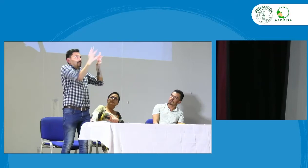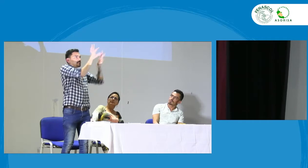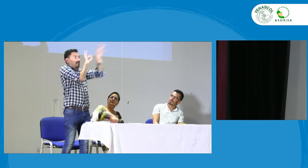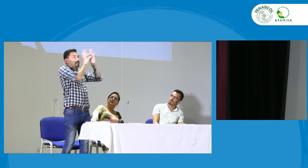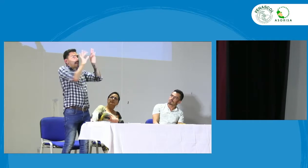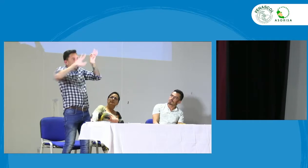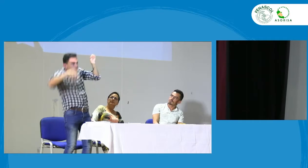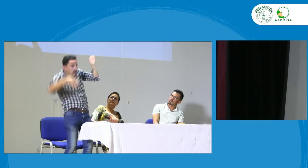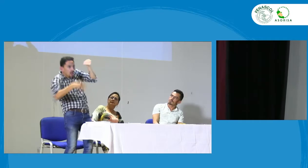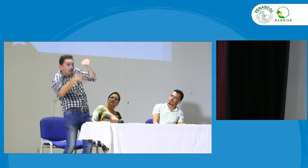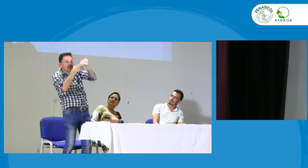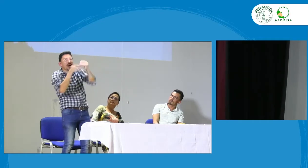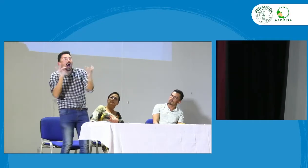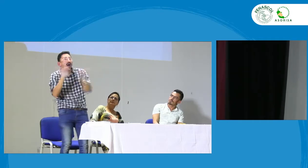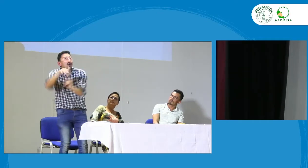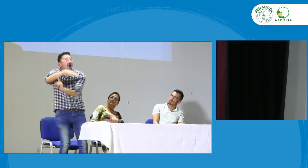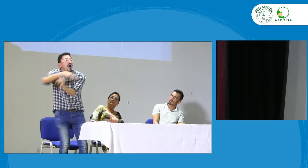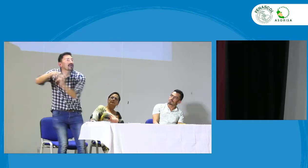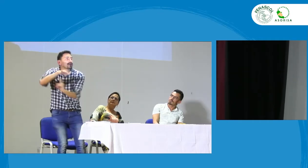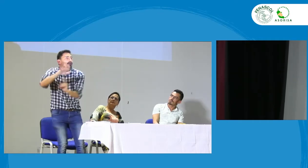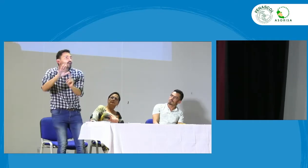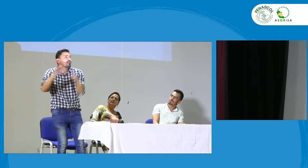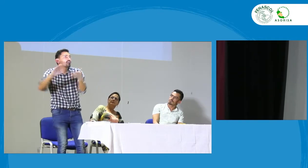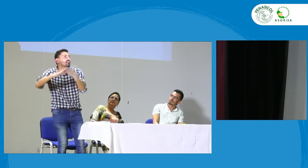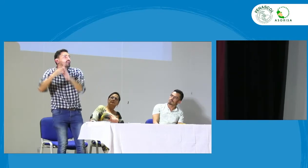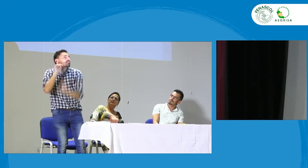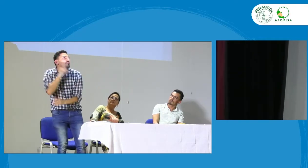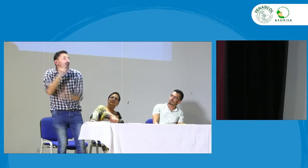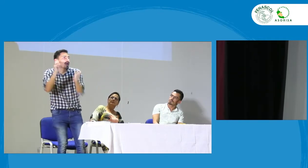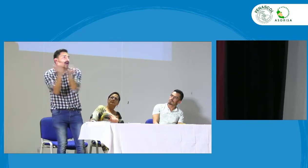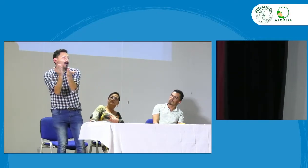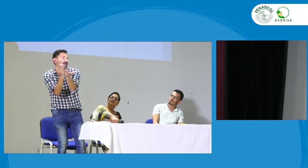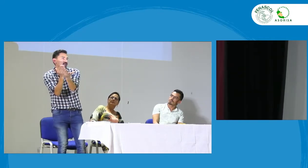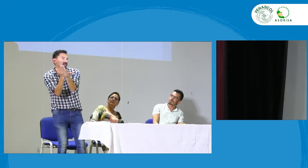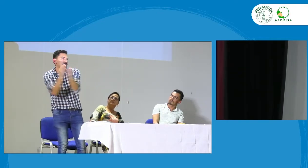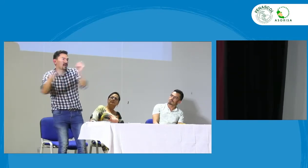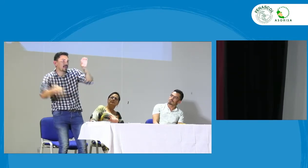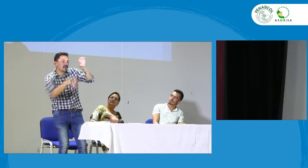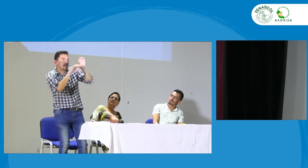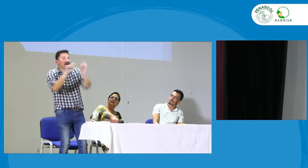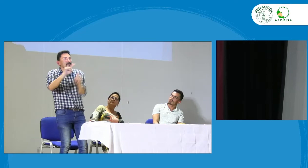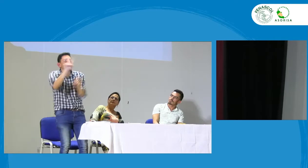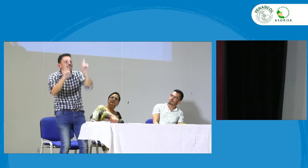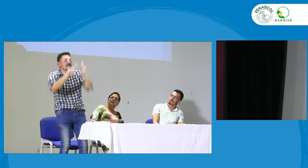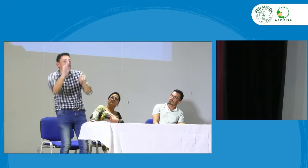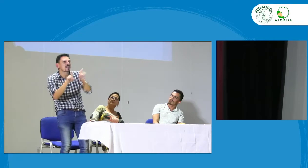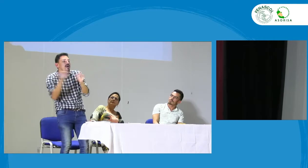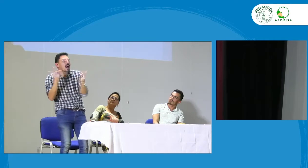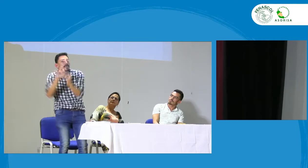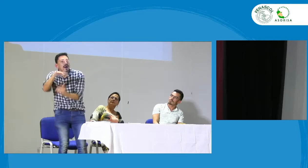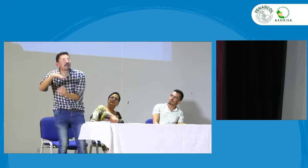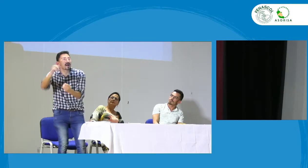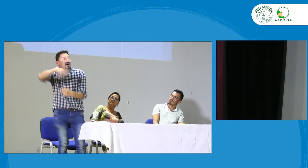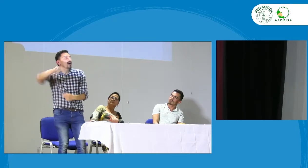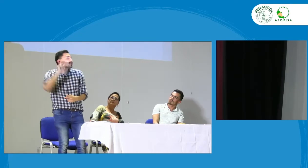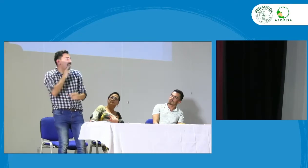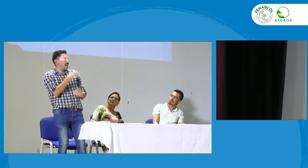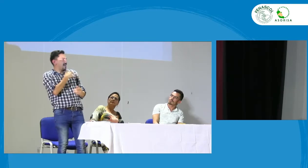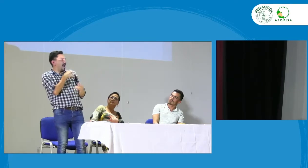significa esta biculturalidad y conozca el contexto de la educación para las personas sordas entonces es súper